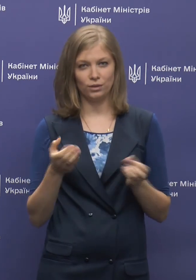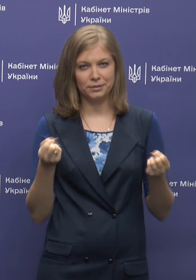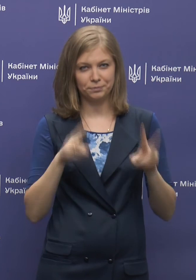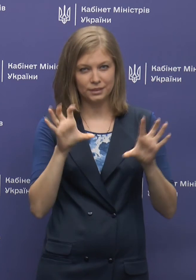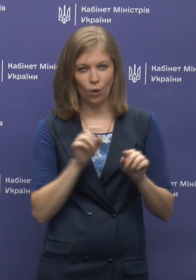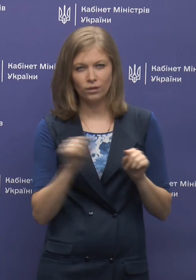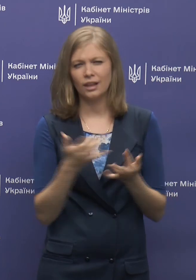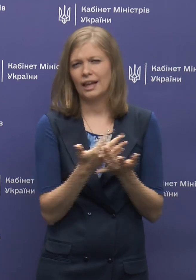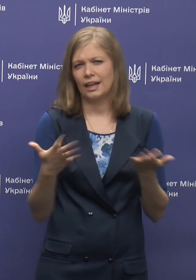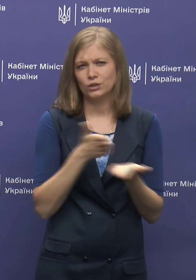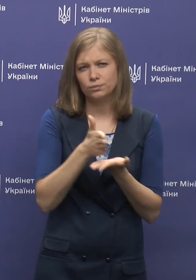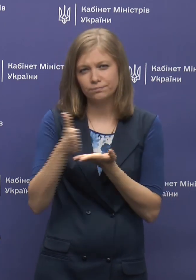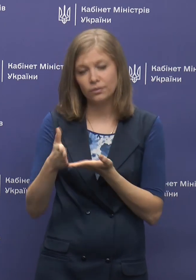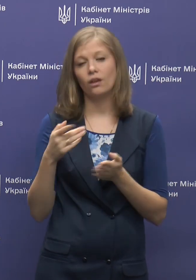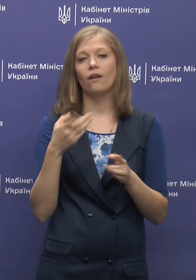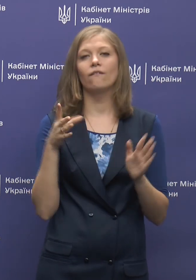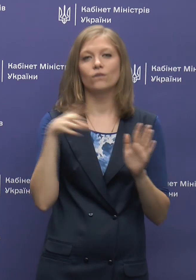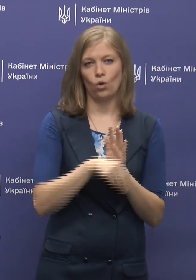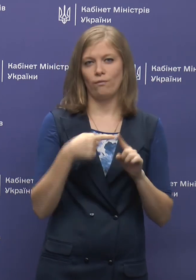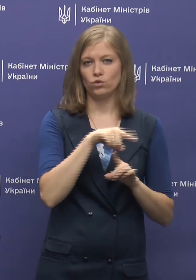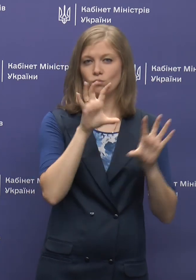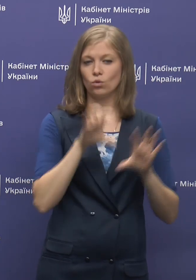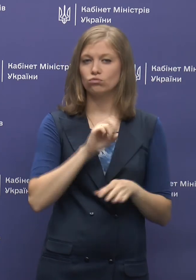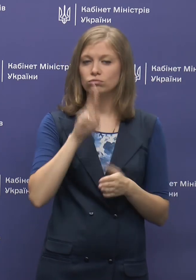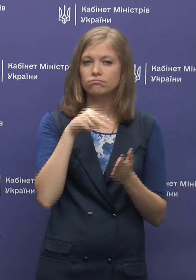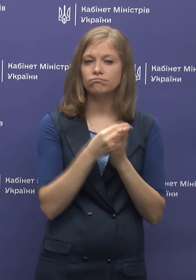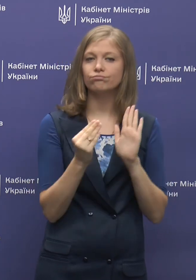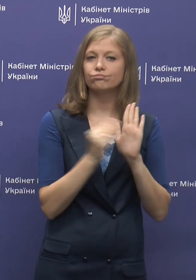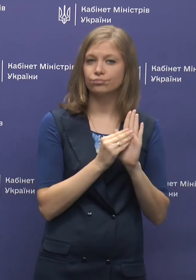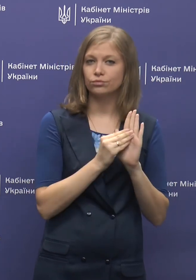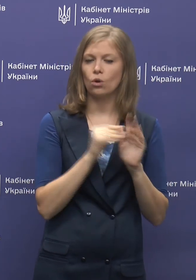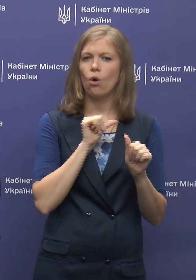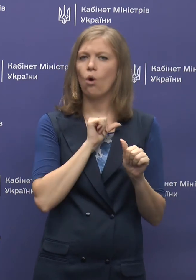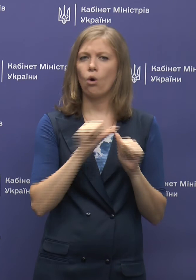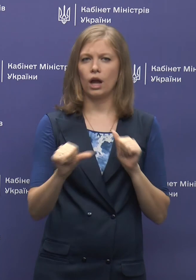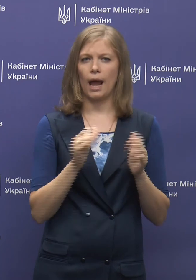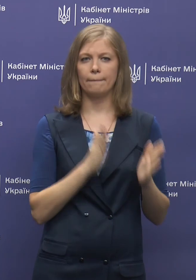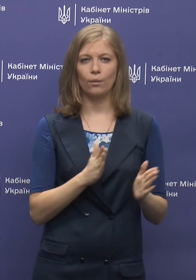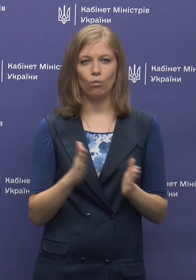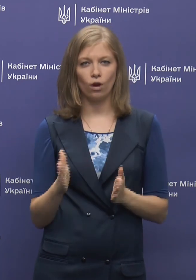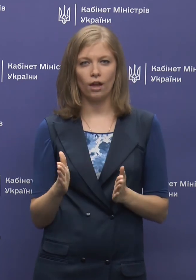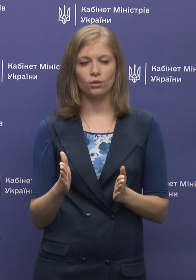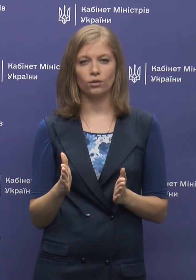актів, різного спрямування, тому що в тому числі в цьому законі передбачається окремий порядок